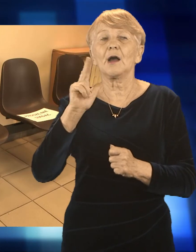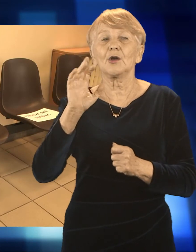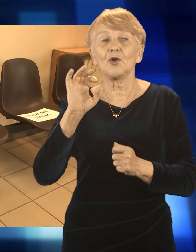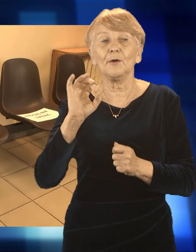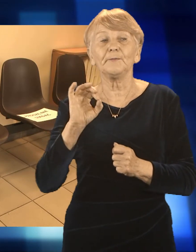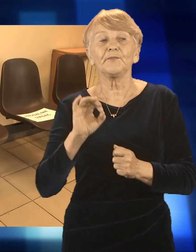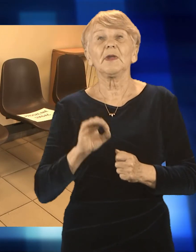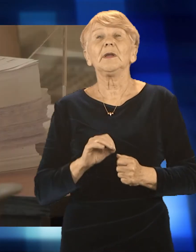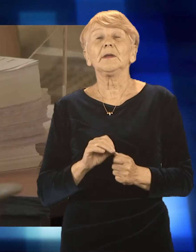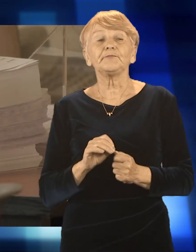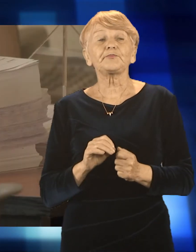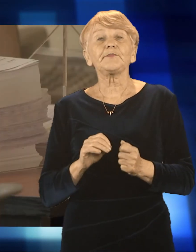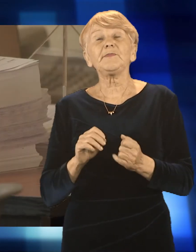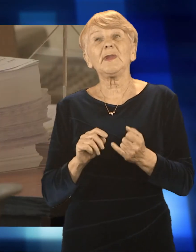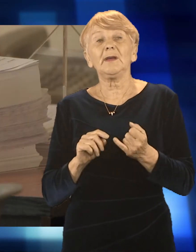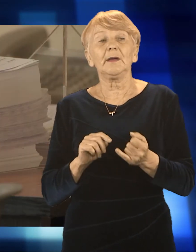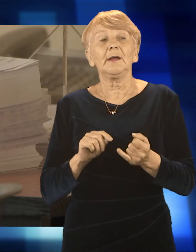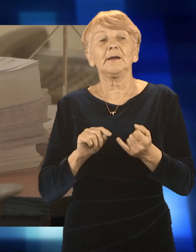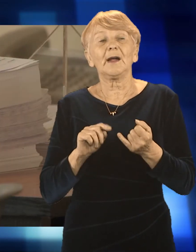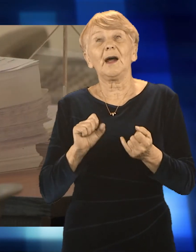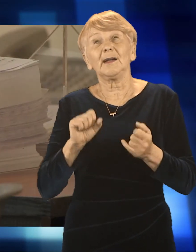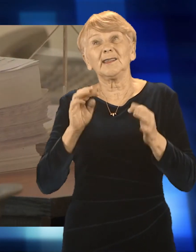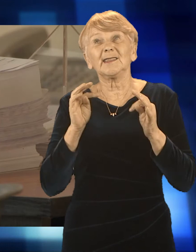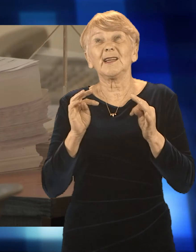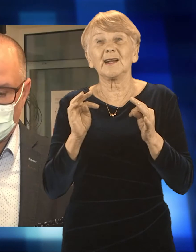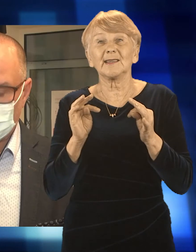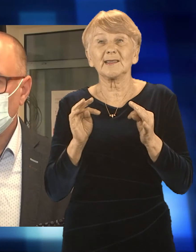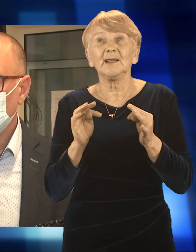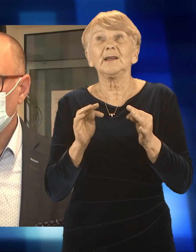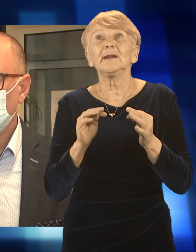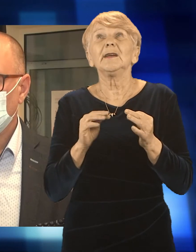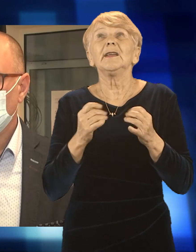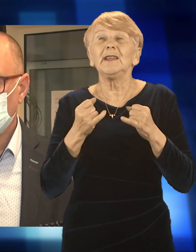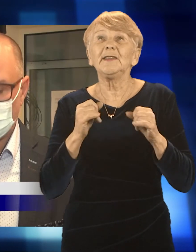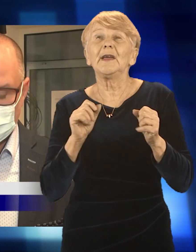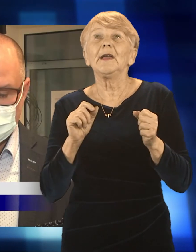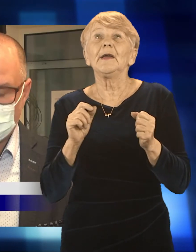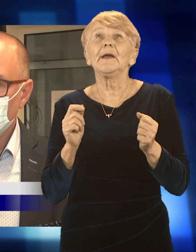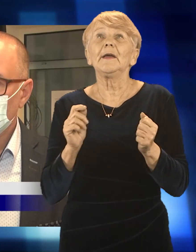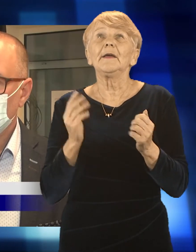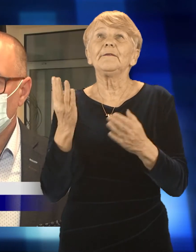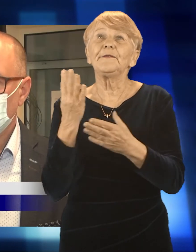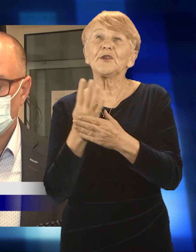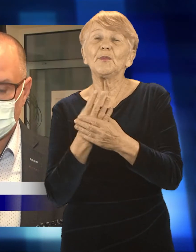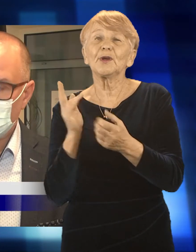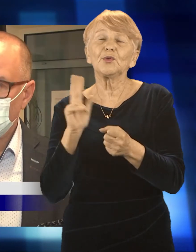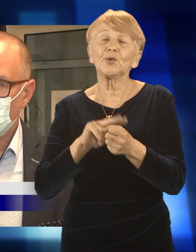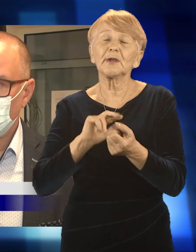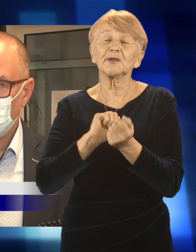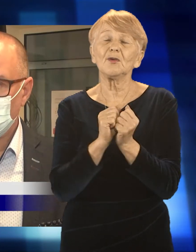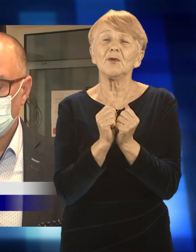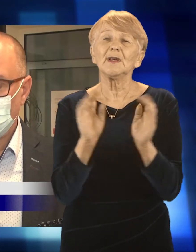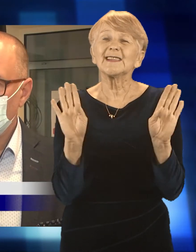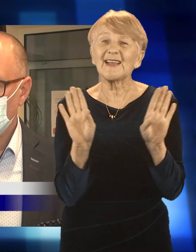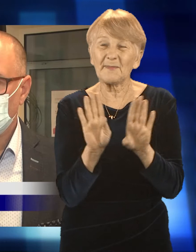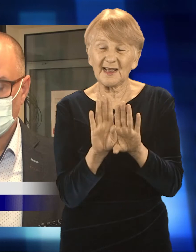jest to jedyne takie zgłoszenie w tym trudnym dla przedsiębiorstw czasie. Oprócz jednej dużej firmy, o której wszyscy wiemy, że są zwolnienia